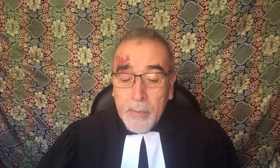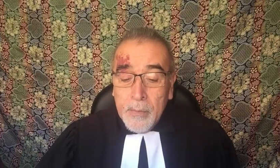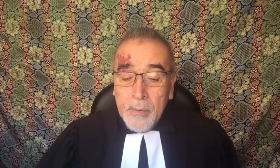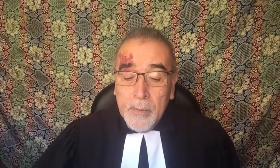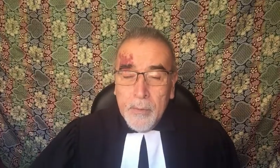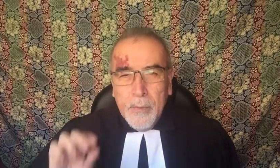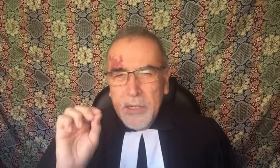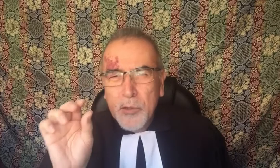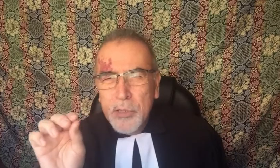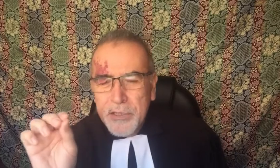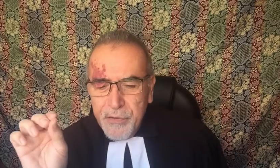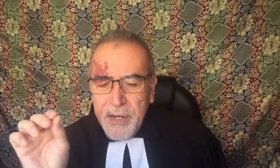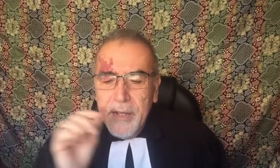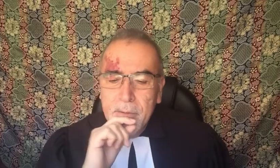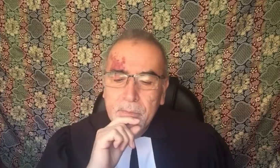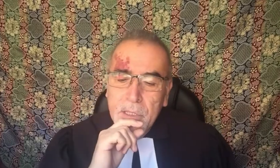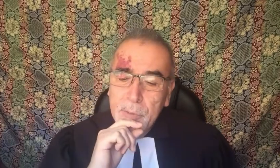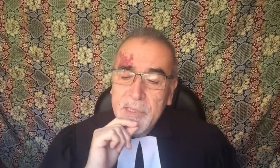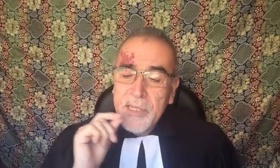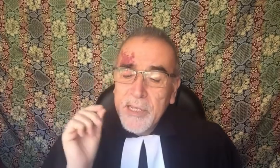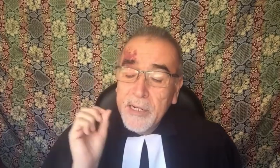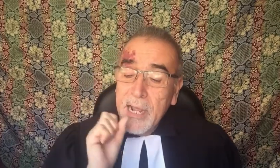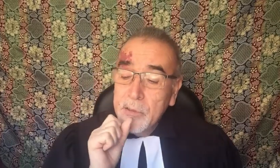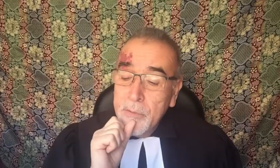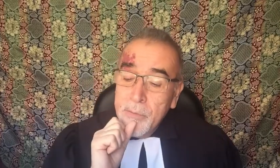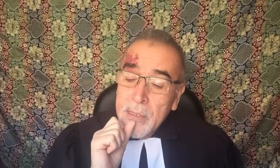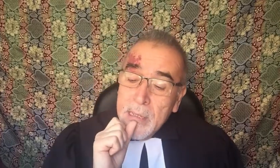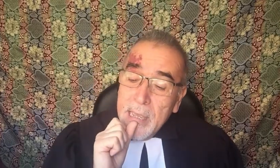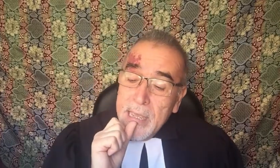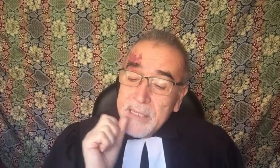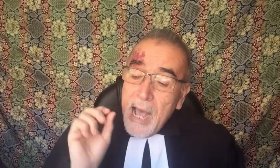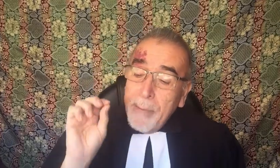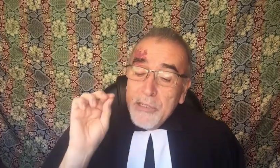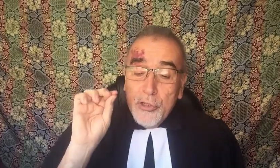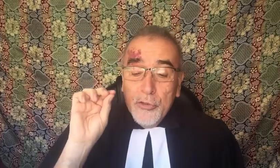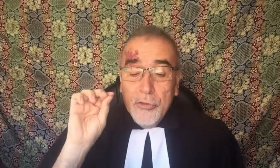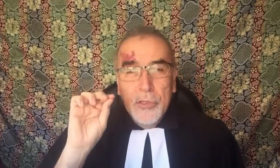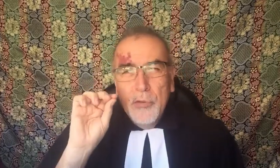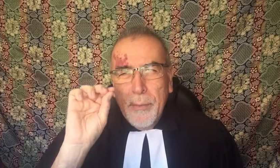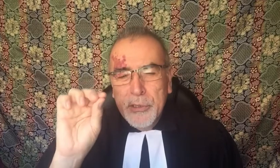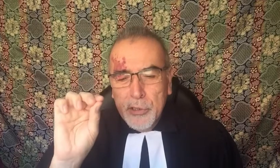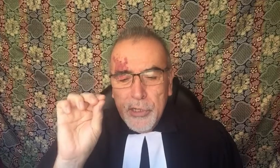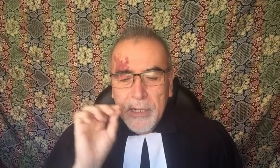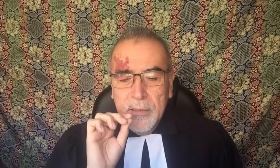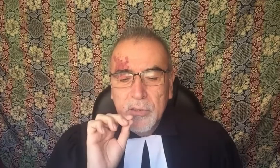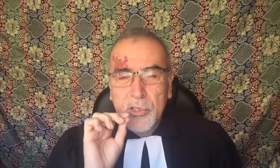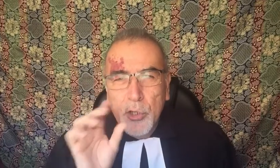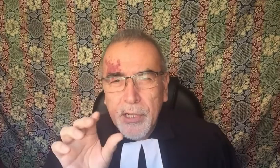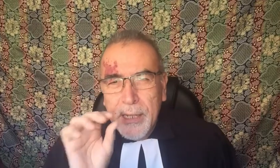La segunda esfera que nos presenta el relato es la aparición de una persona sorda y